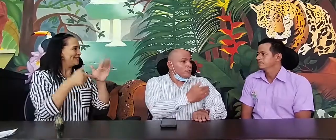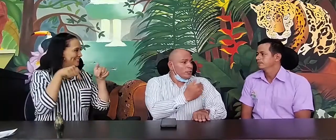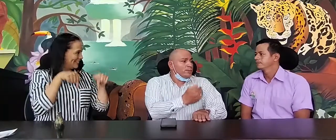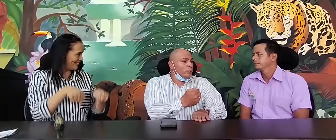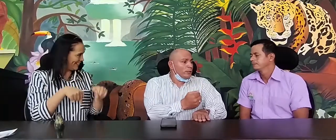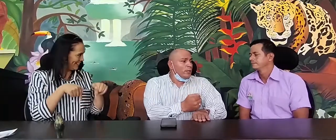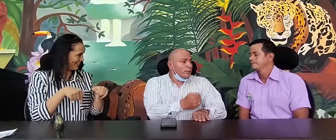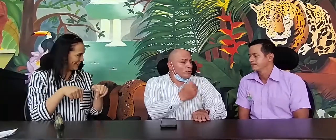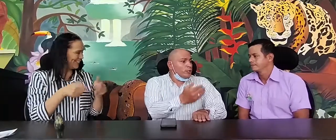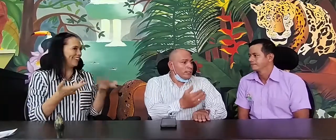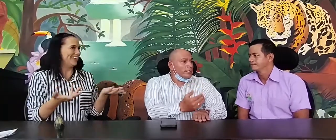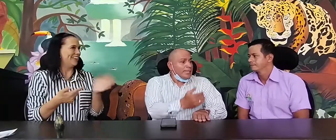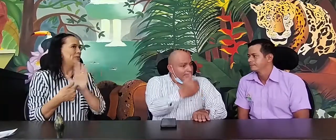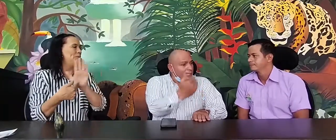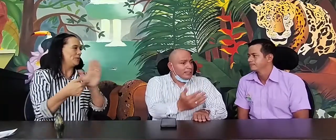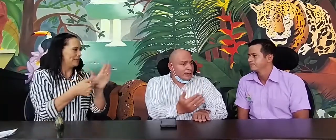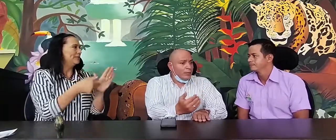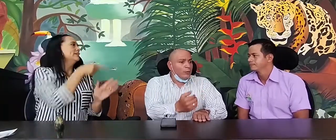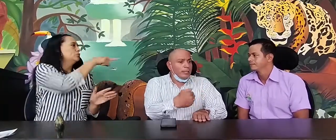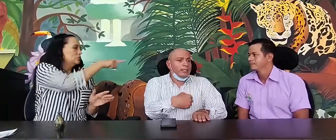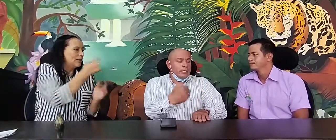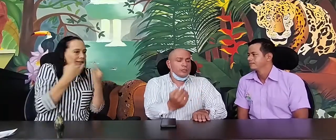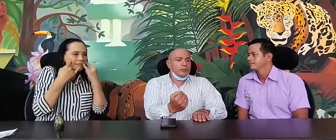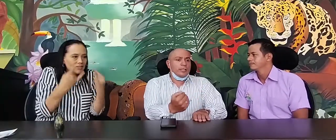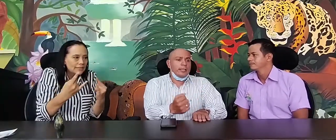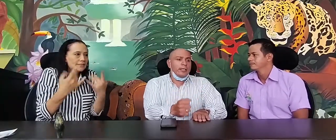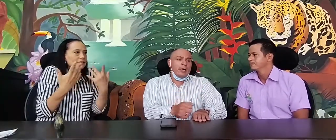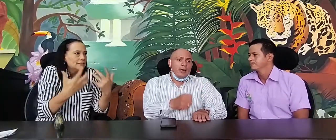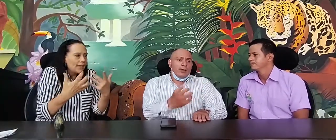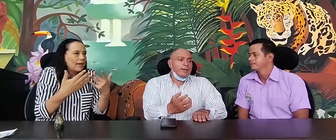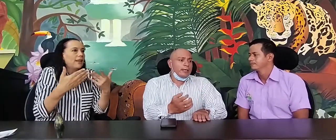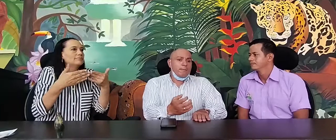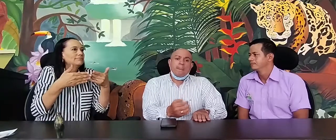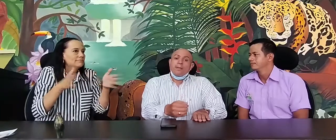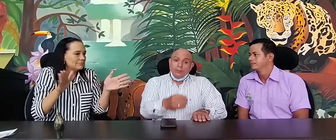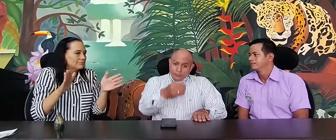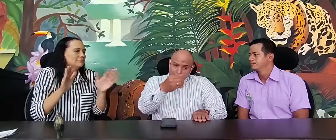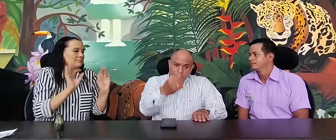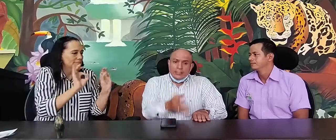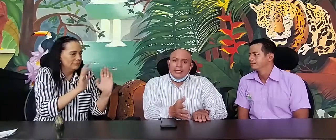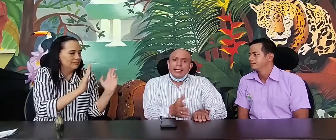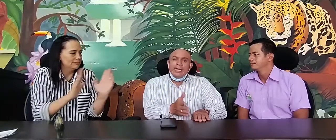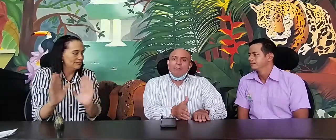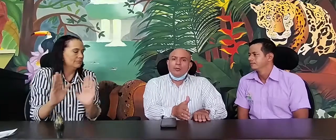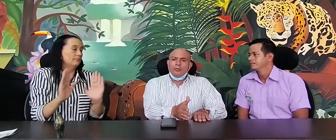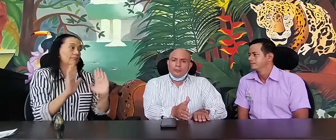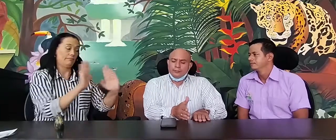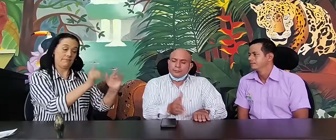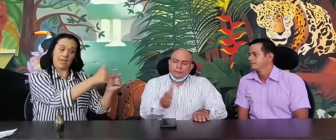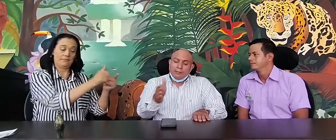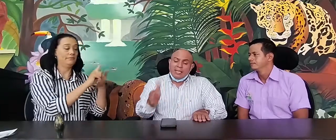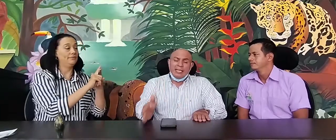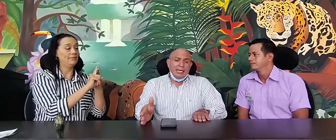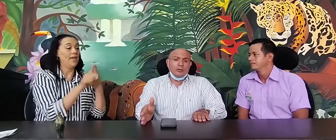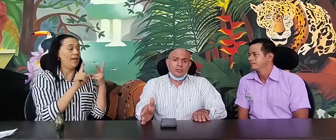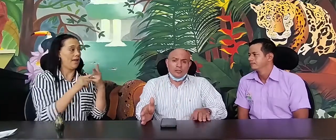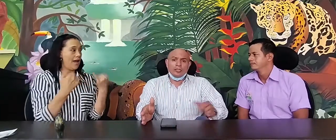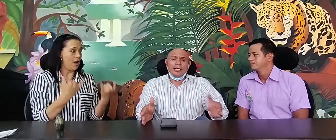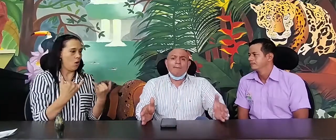eso es por que ustedes se han interesado en que esto se dé. Ahora bien, vamos a hacer ejemplo en la construcción de la